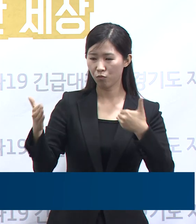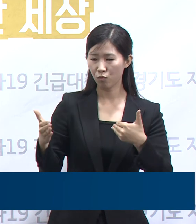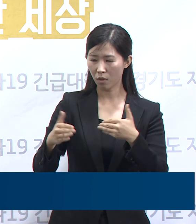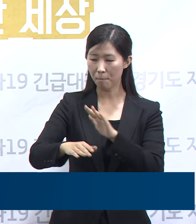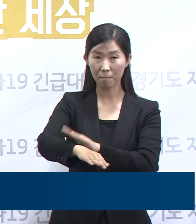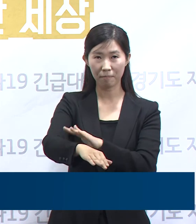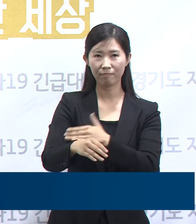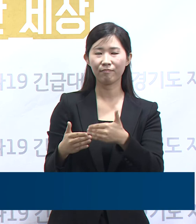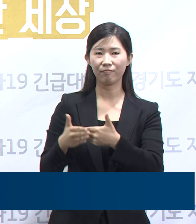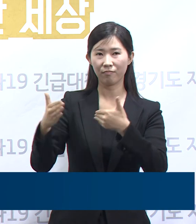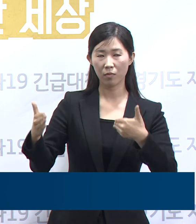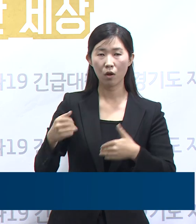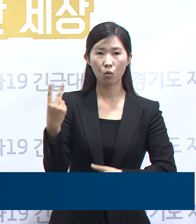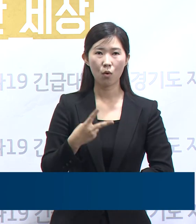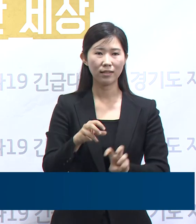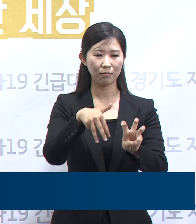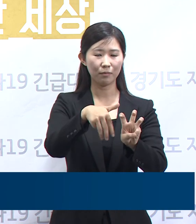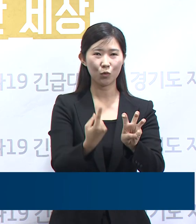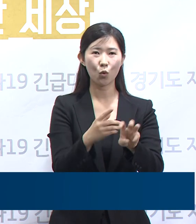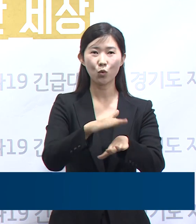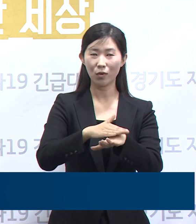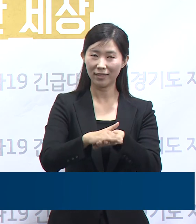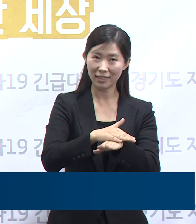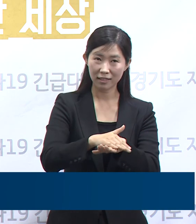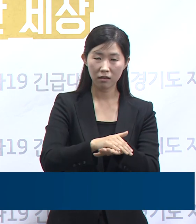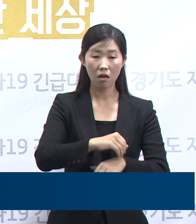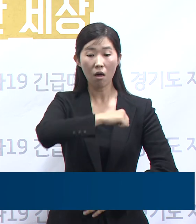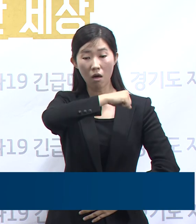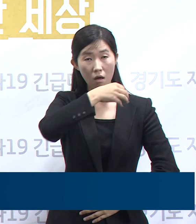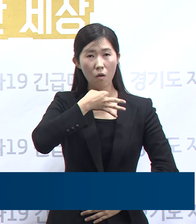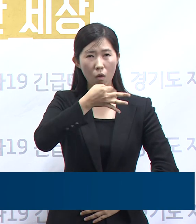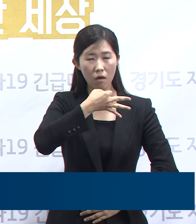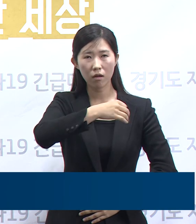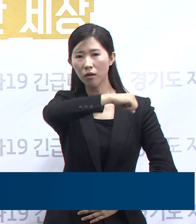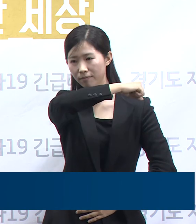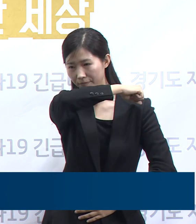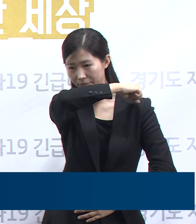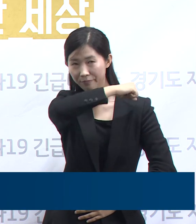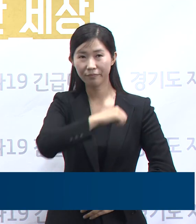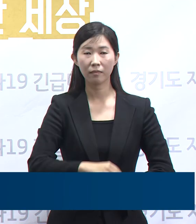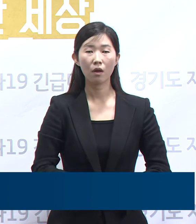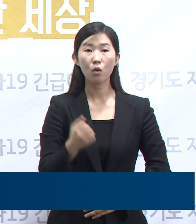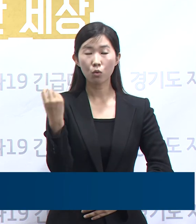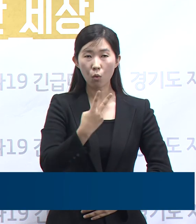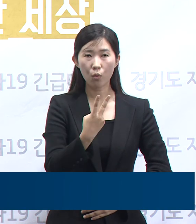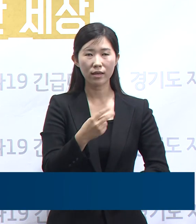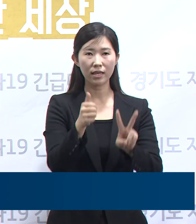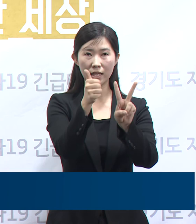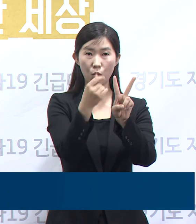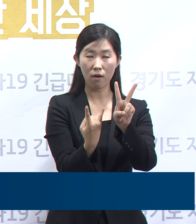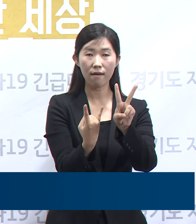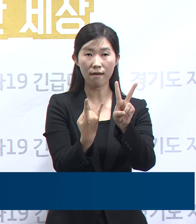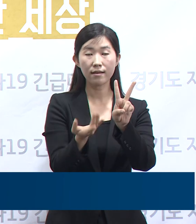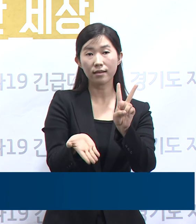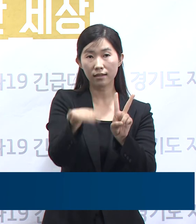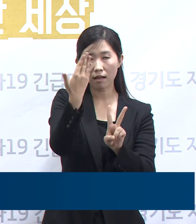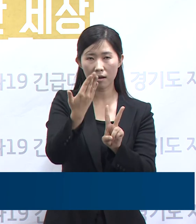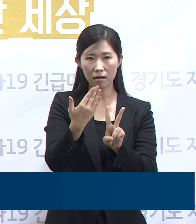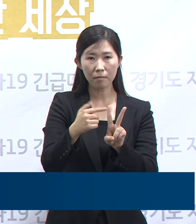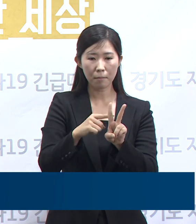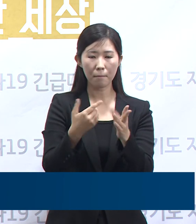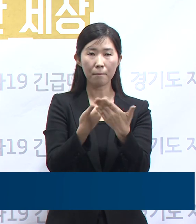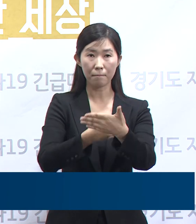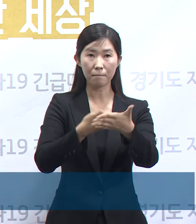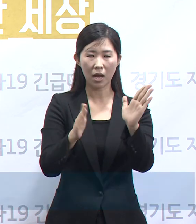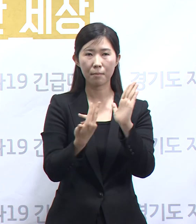30초 손 씻기와 기침할 땐 옷소매 가리기 매일 두 번 이상 환기하고 주기적으로 소독하기 등 방역 수칙을